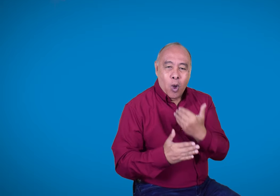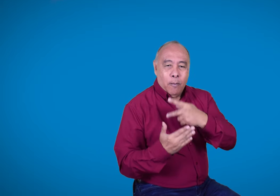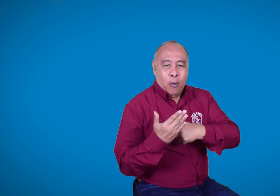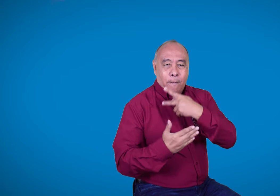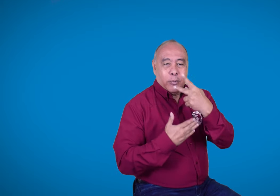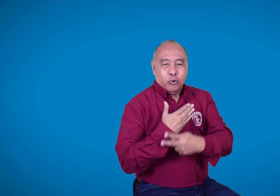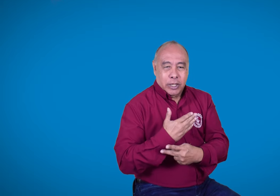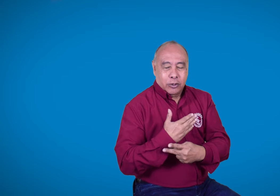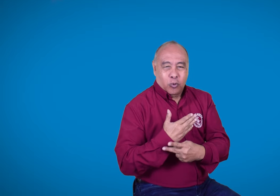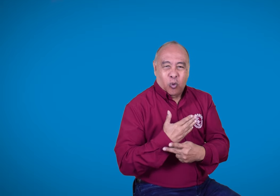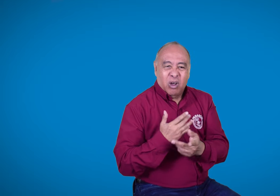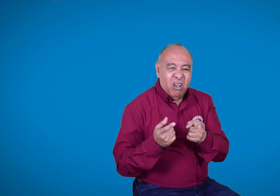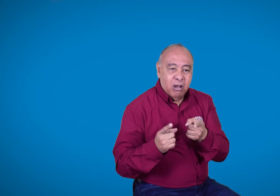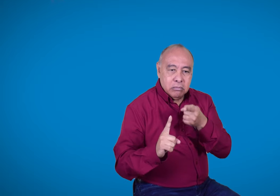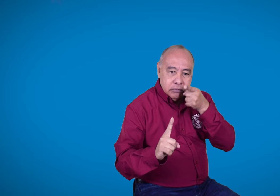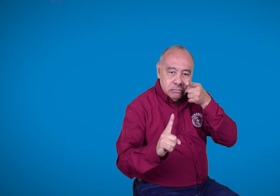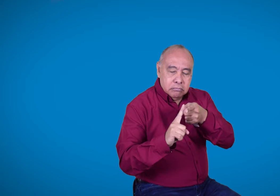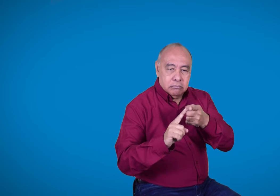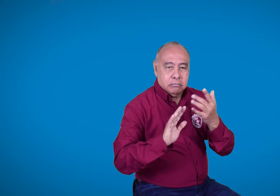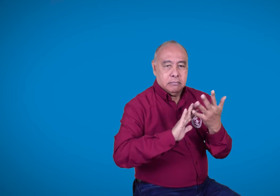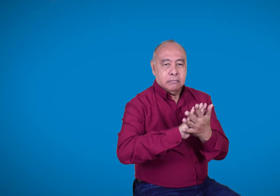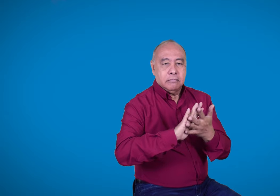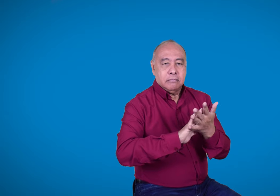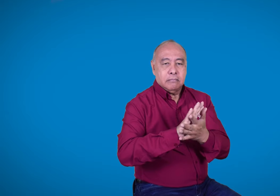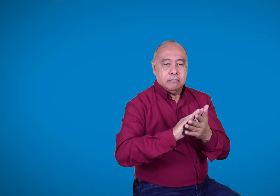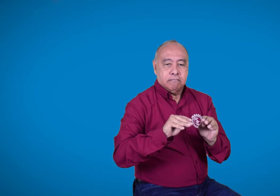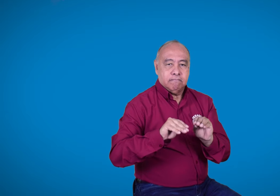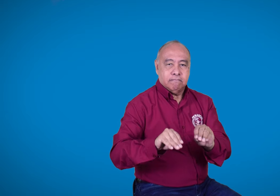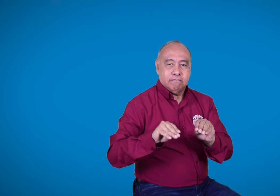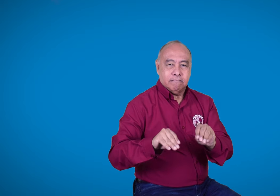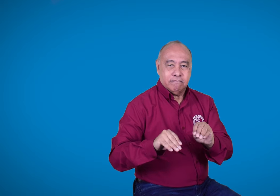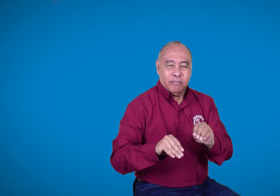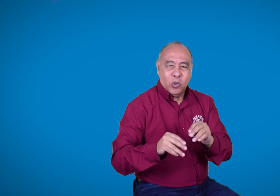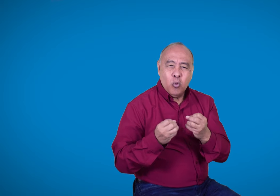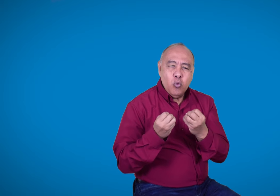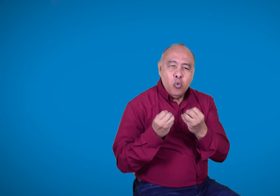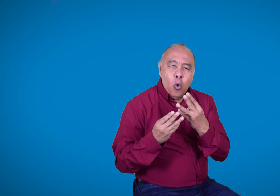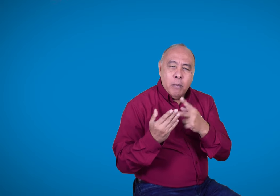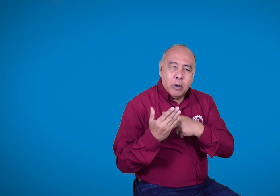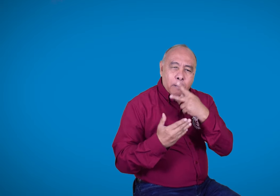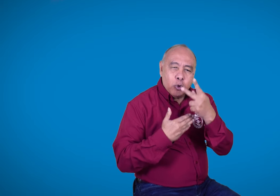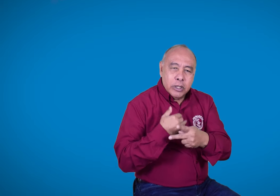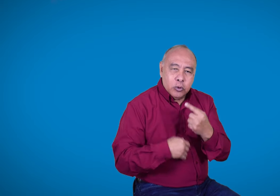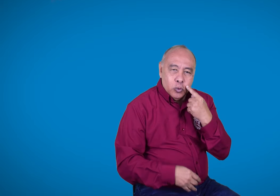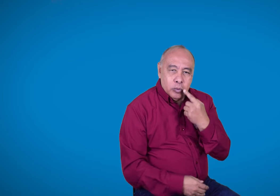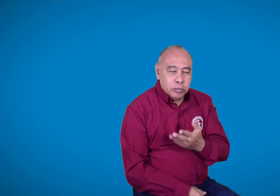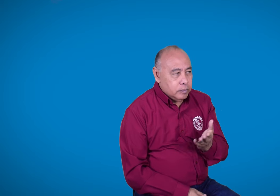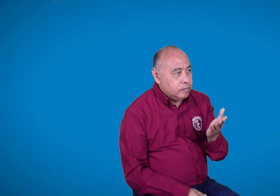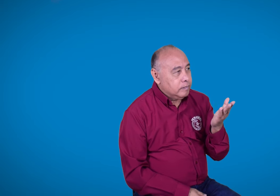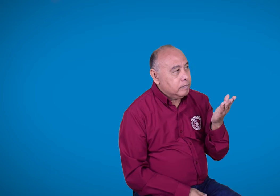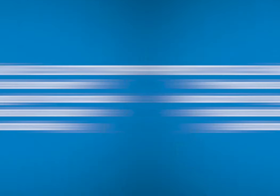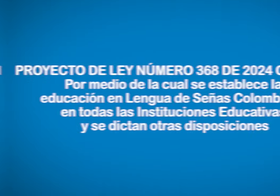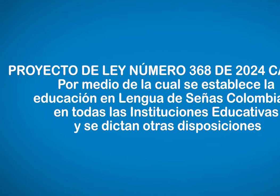que surge un nuevo proyecto de ley sobre la formación de lengua de señas. Miren, este es el proyecto de ley.